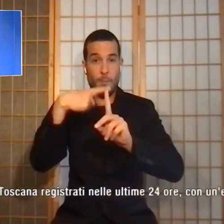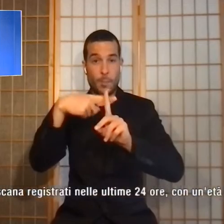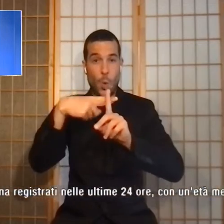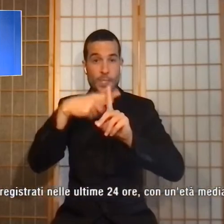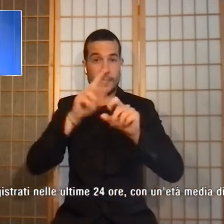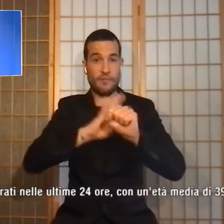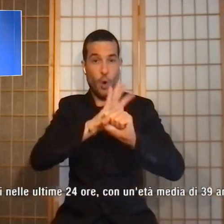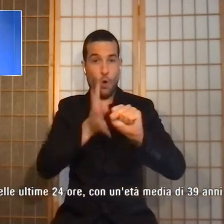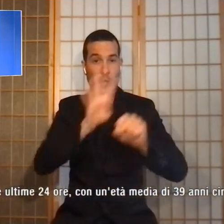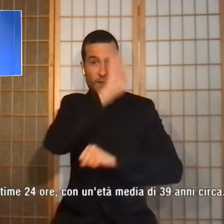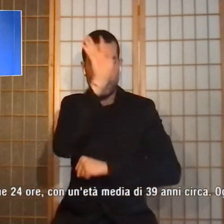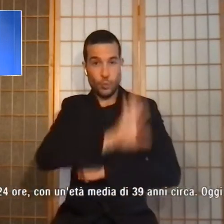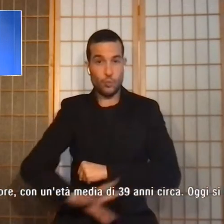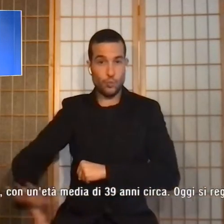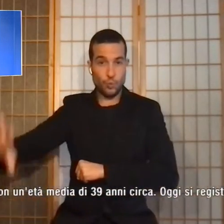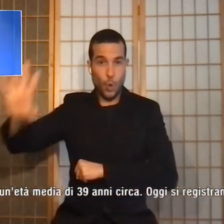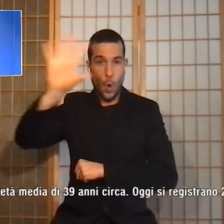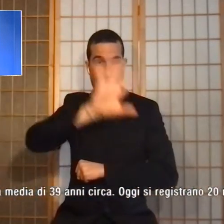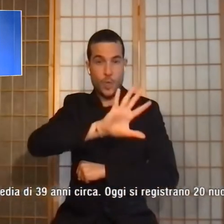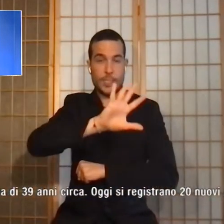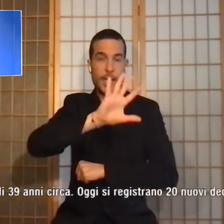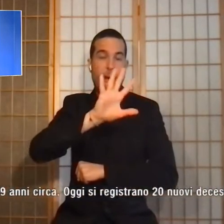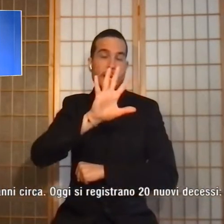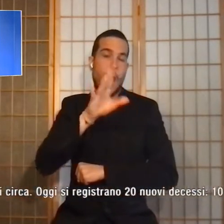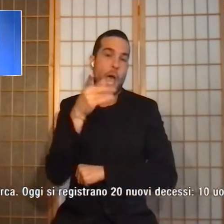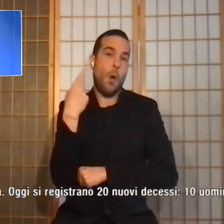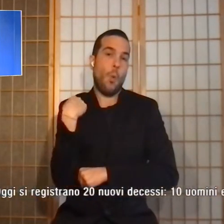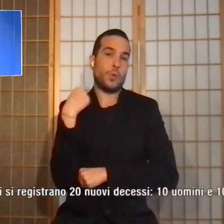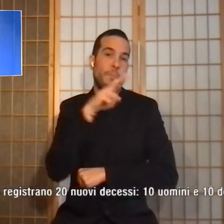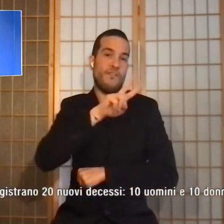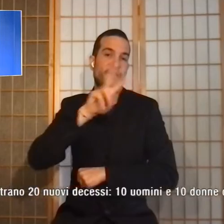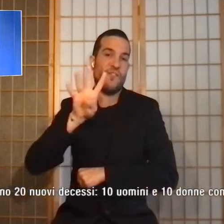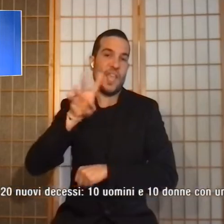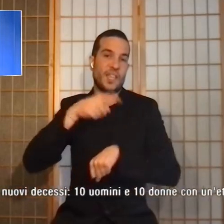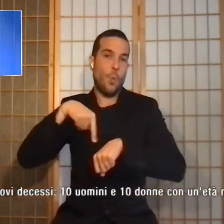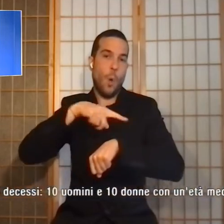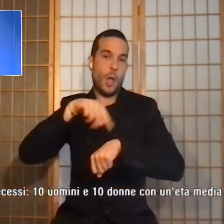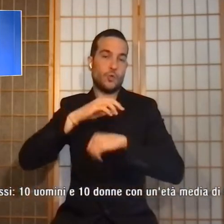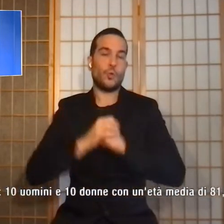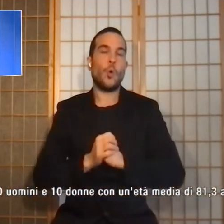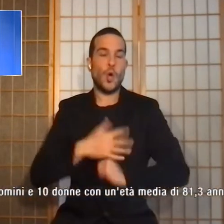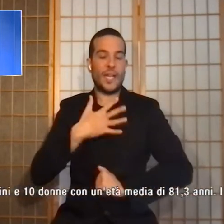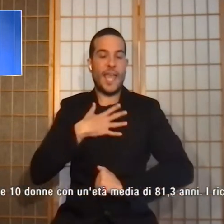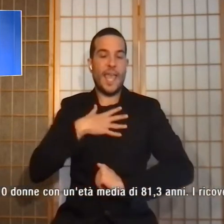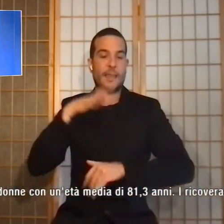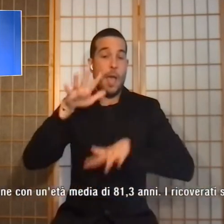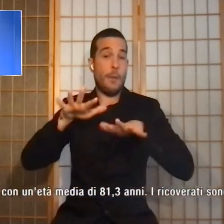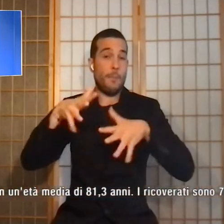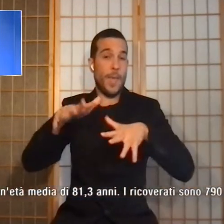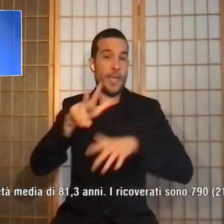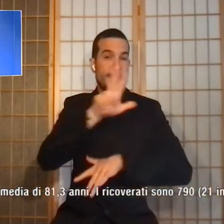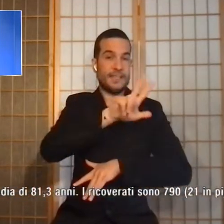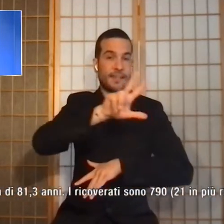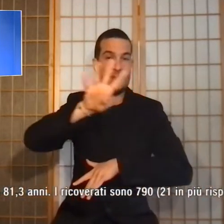Toscana registrati nelle ultime 24 ore, con un'età media di 39 anni